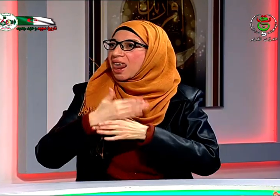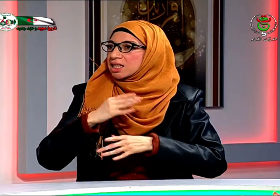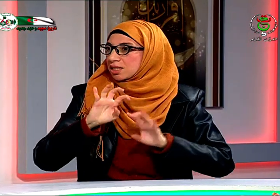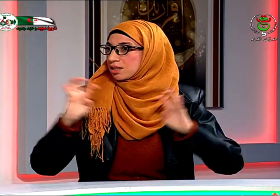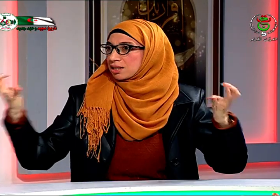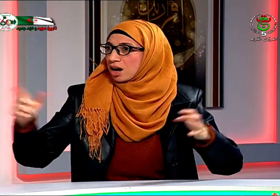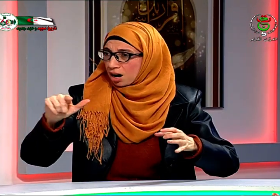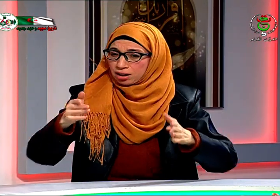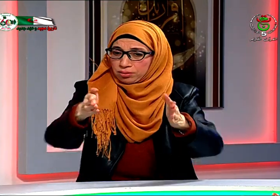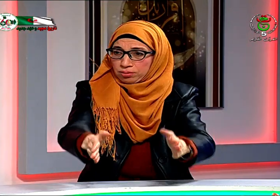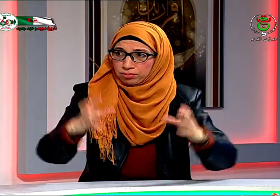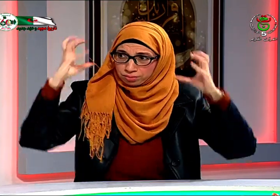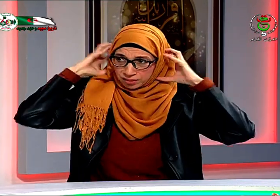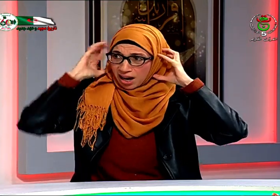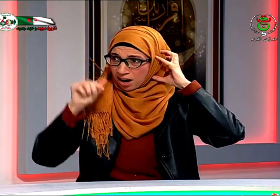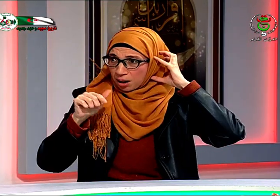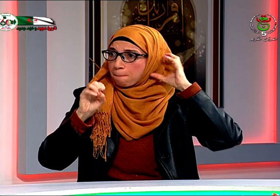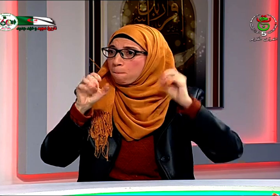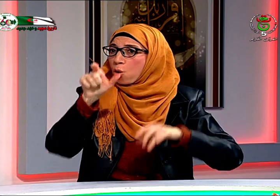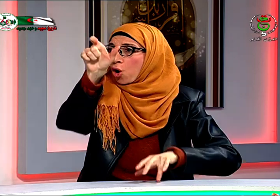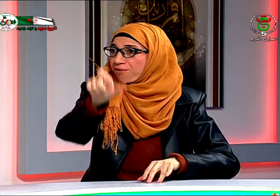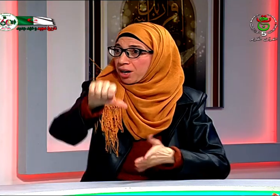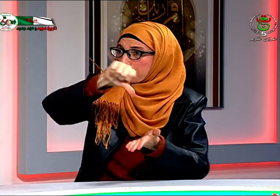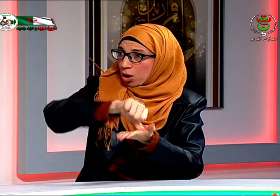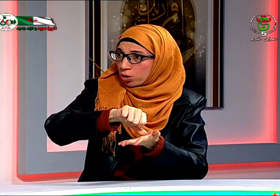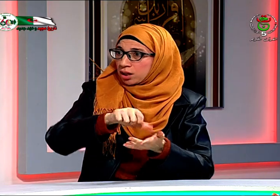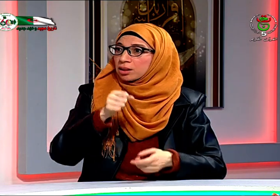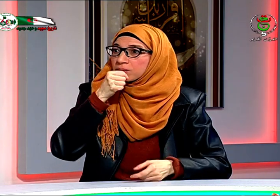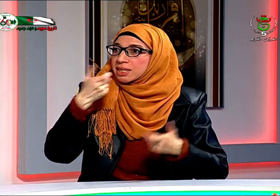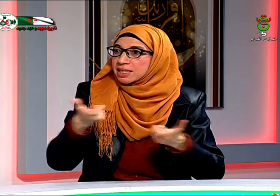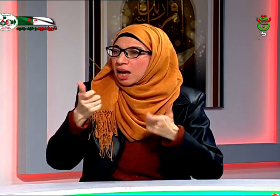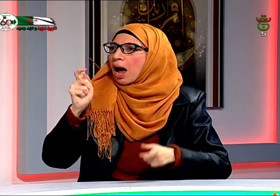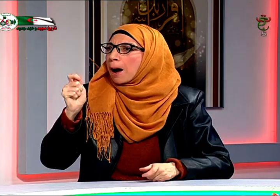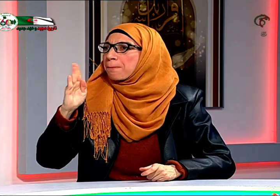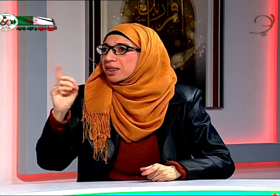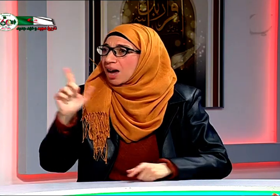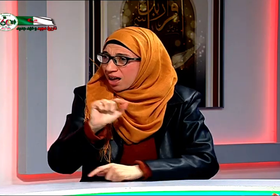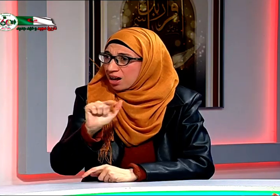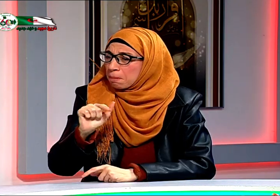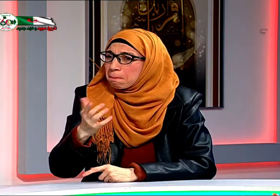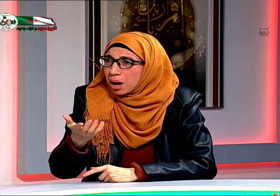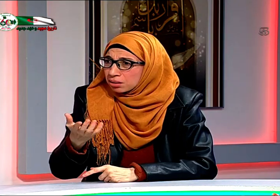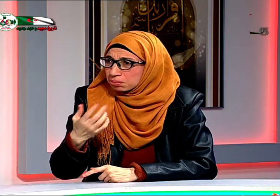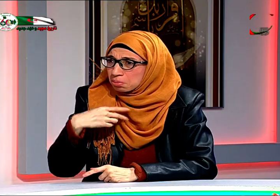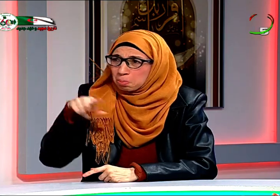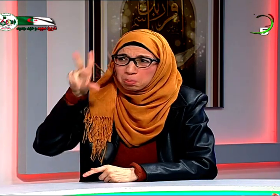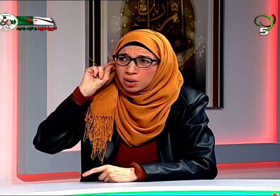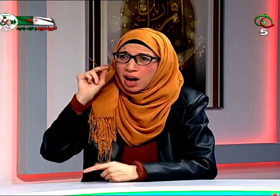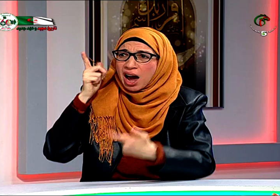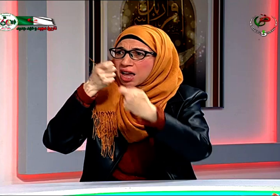مدرسة تليملي صغار الصم هناك جهاز في الوسط وفيه مخارج للأطفال